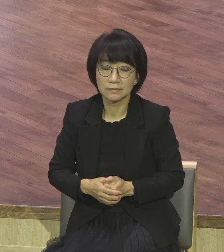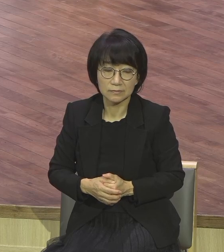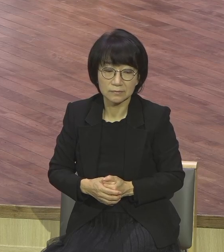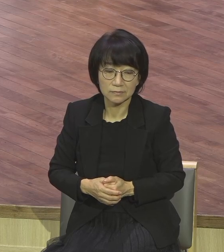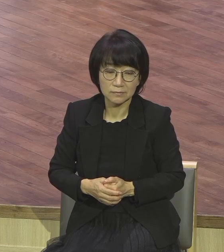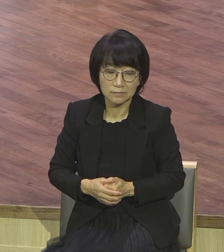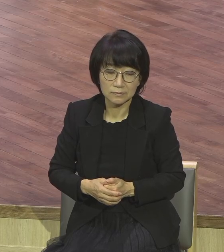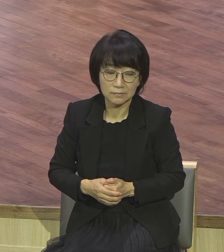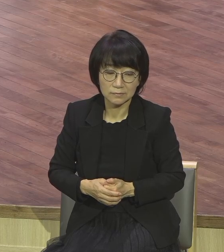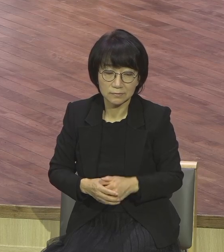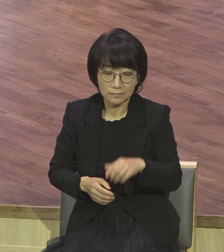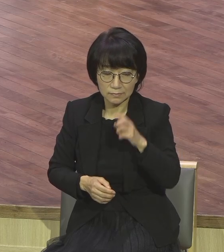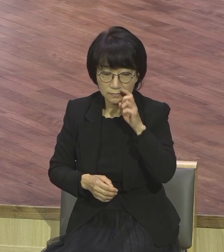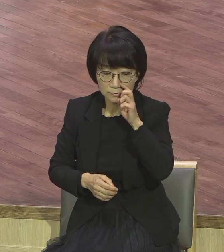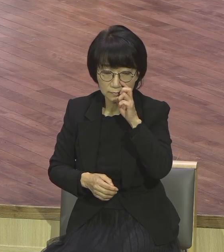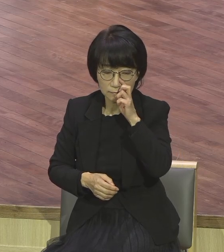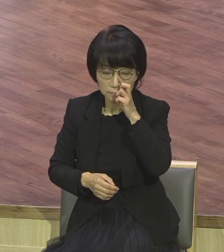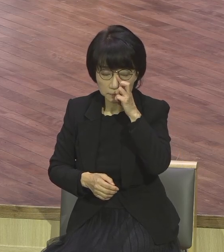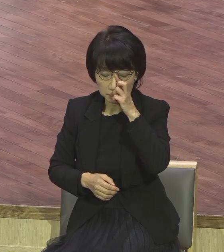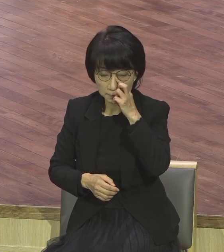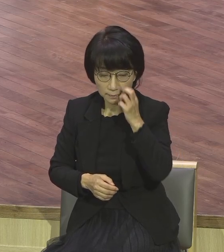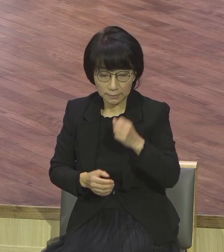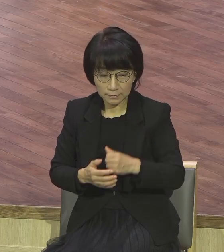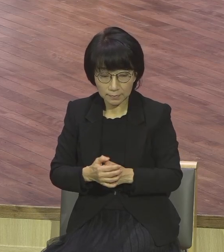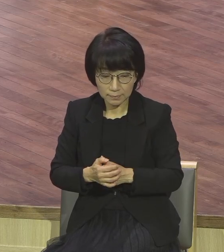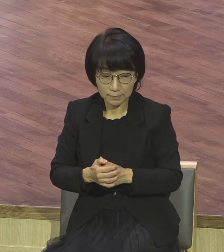내가 왜 안하니까 나 사람 서기 싫으니까